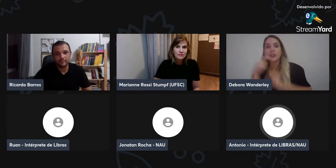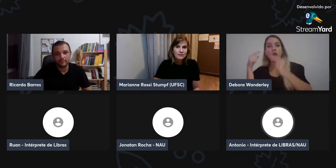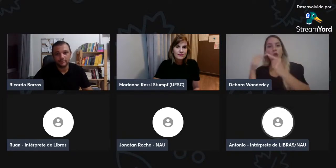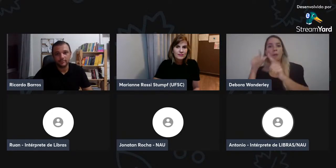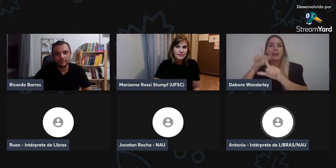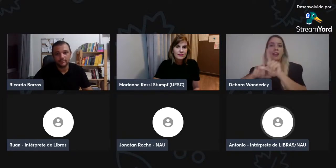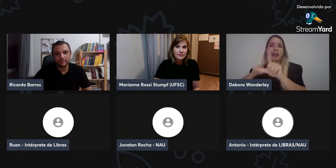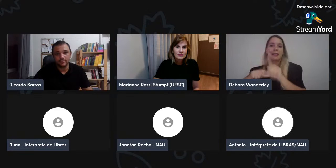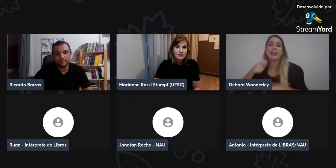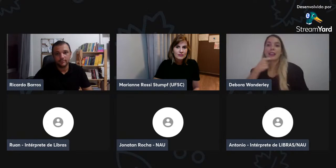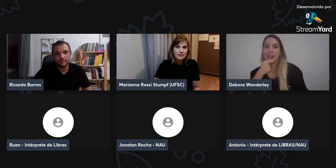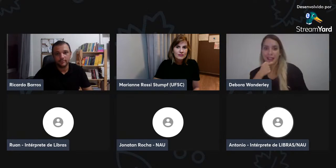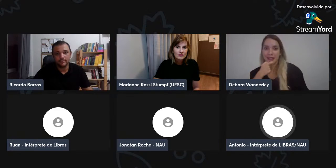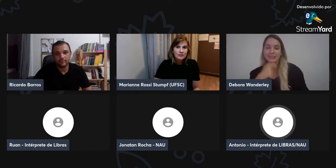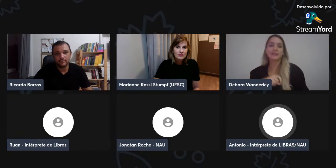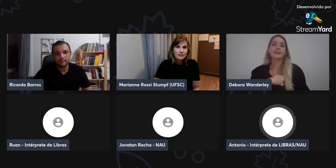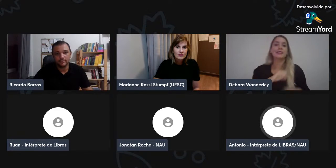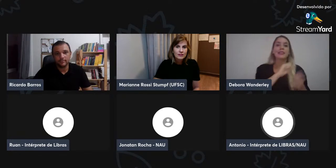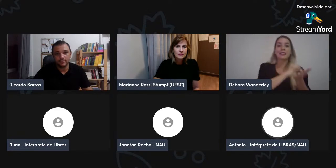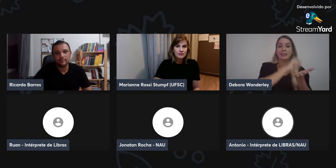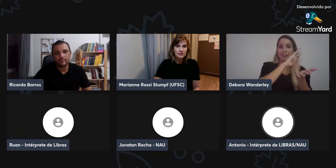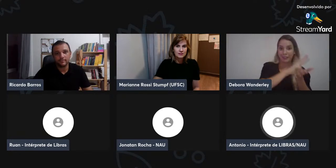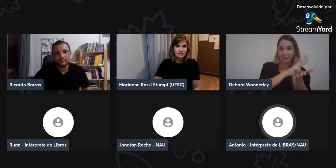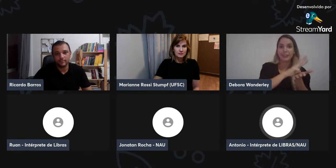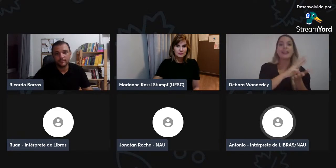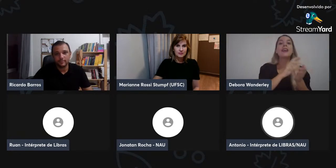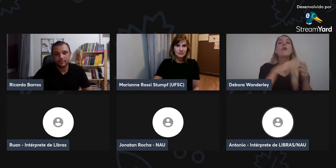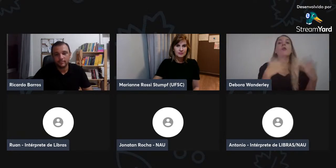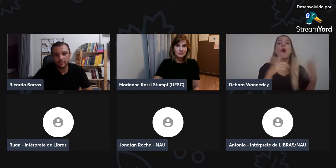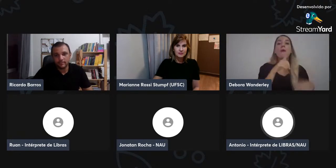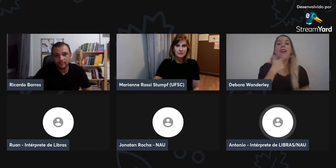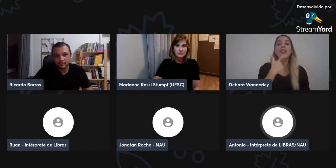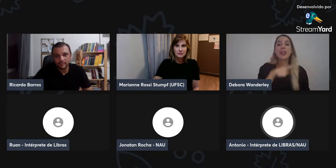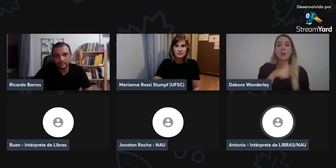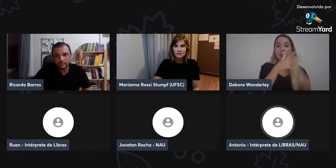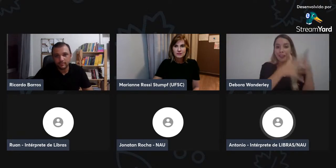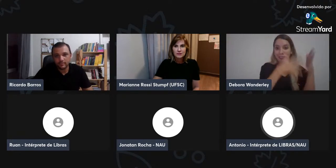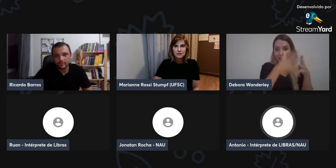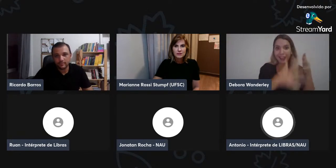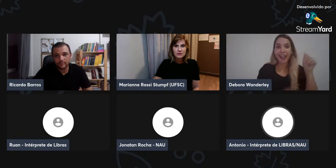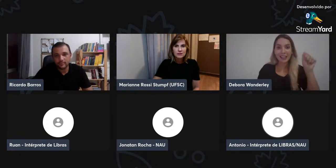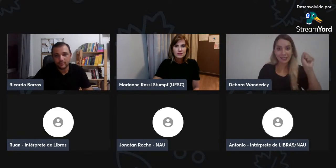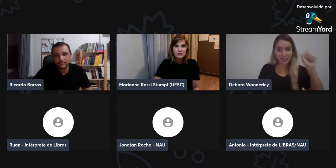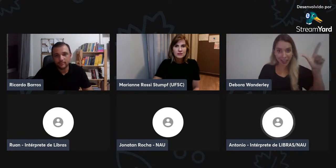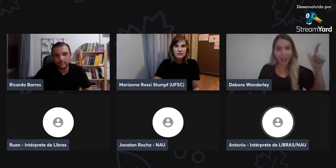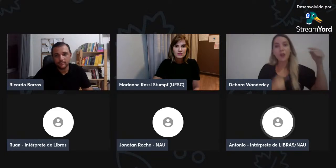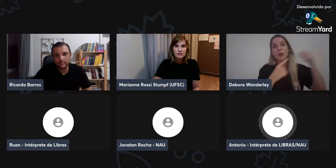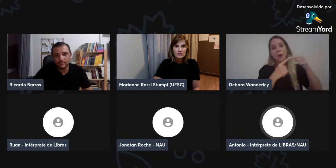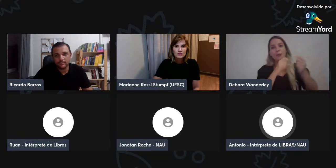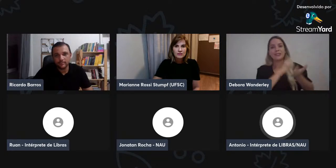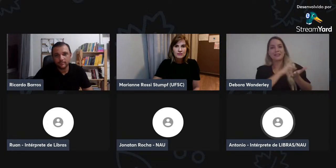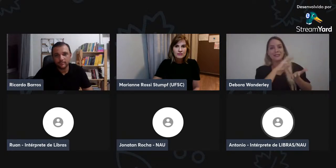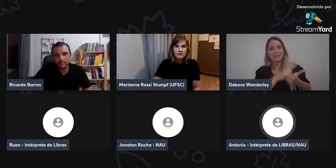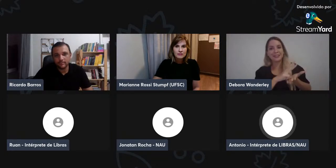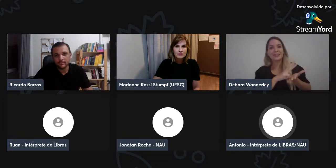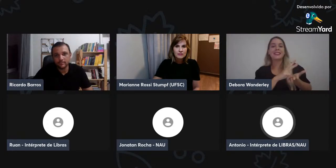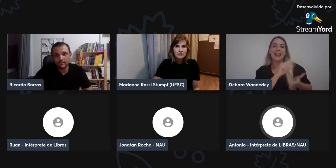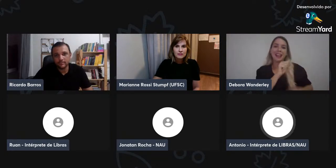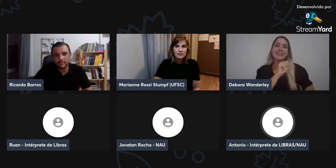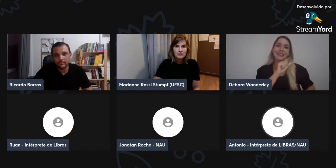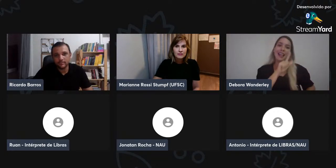línguas que ele teria que dominar, o inglês, aí vai para o-right, e libras,